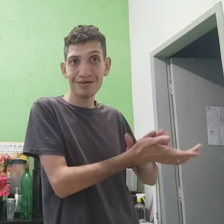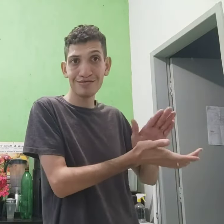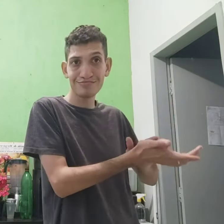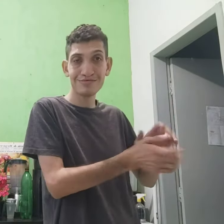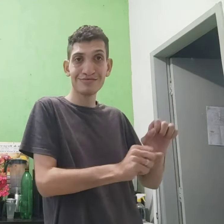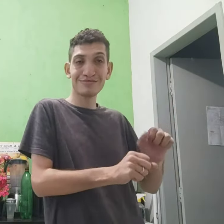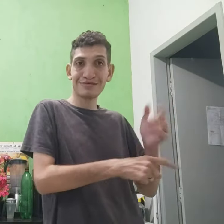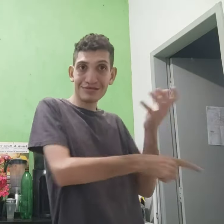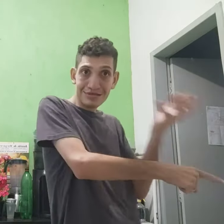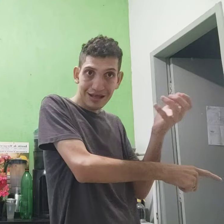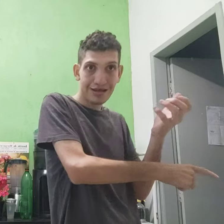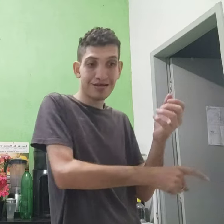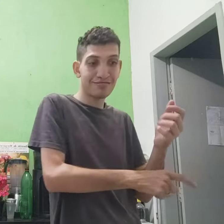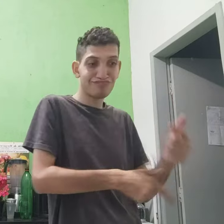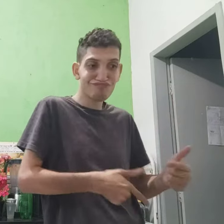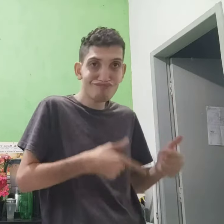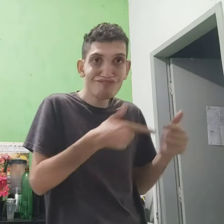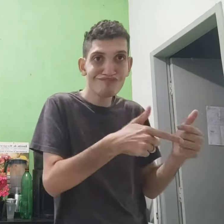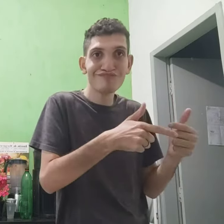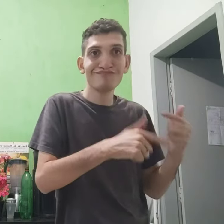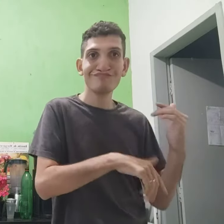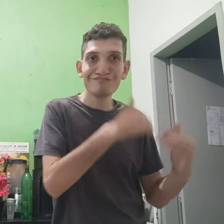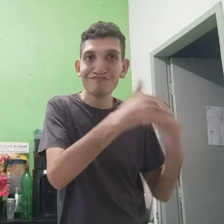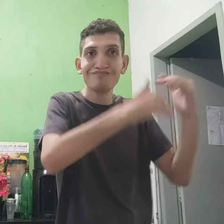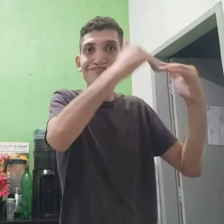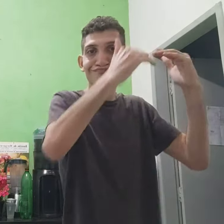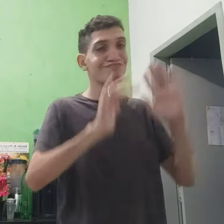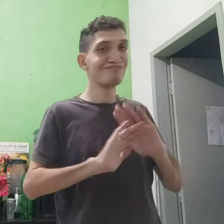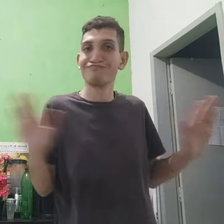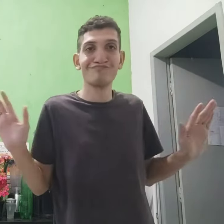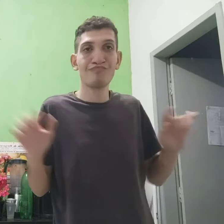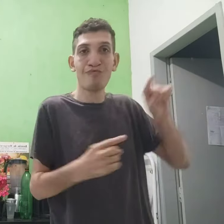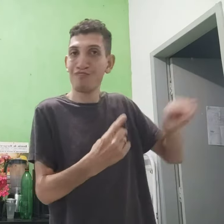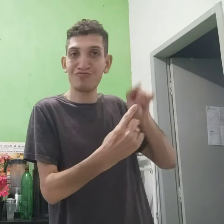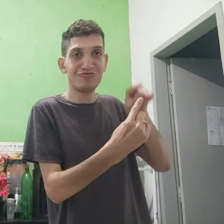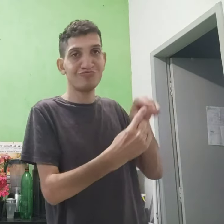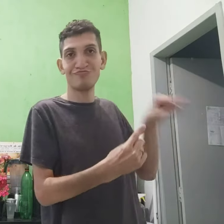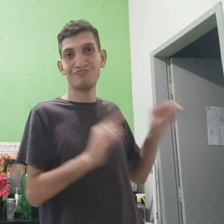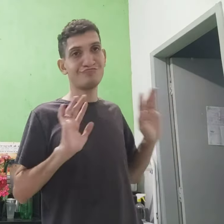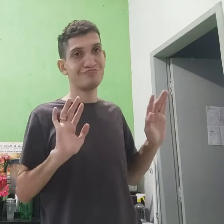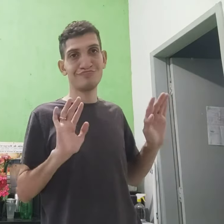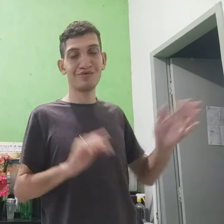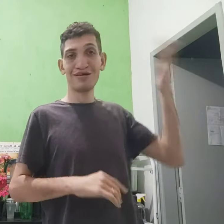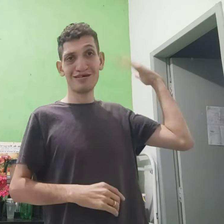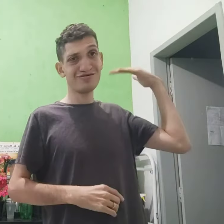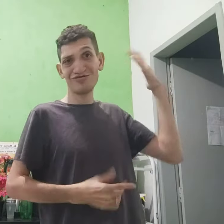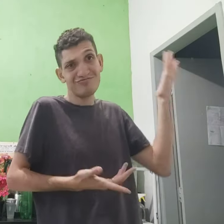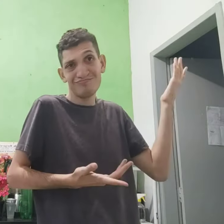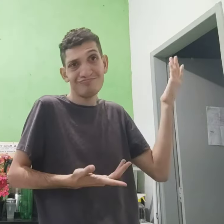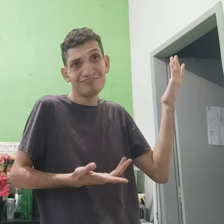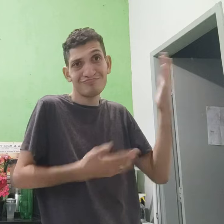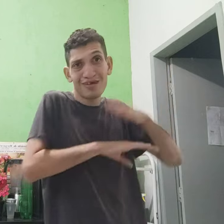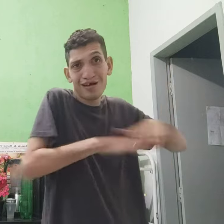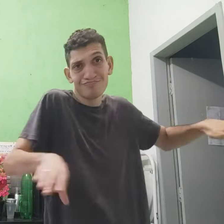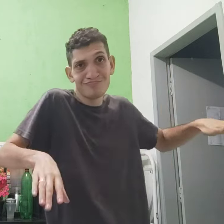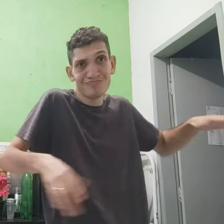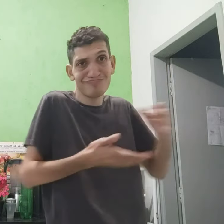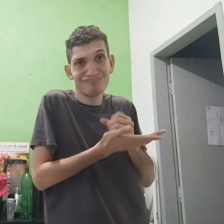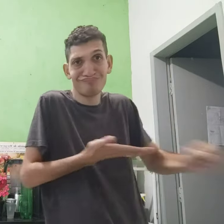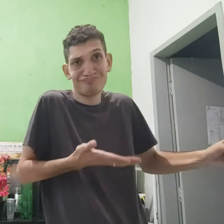E ele, parabéns, ele queria esforçar e removi só esse objetivo. Passada,